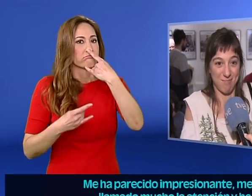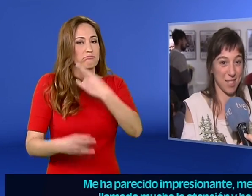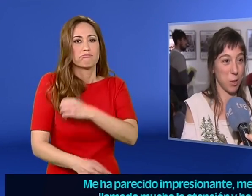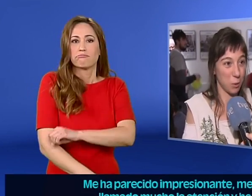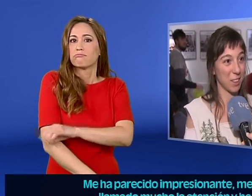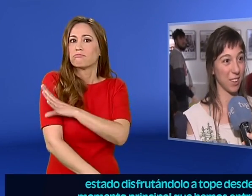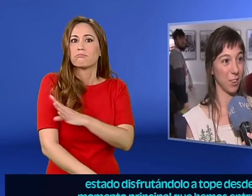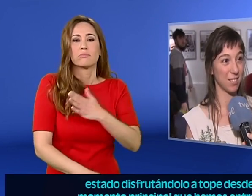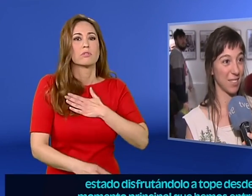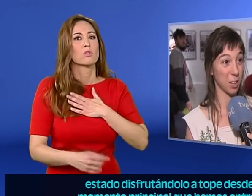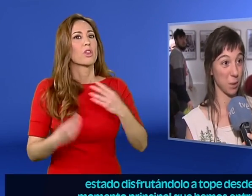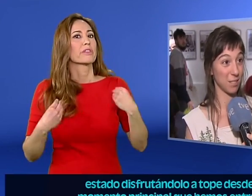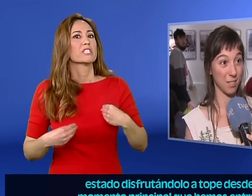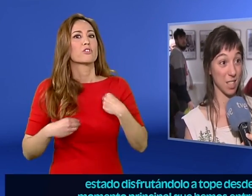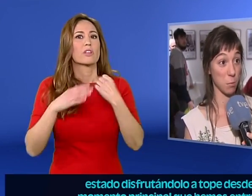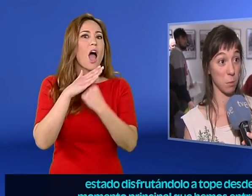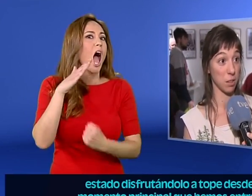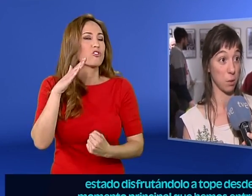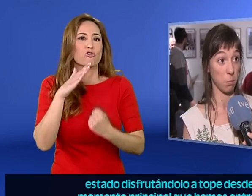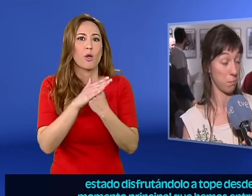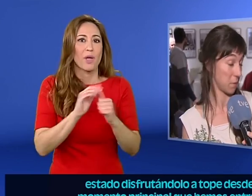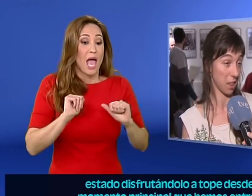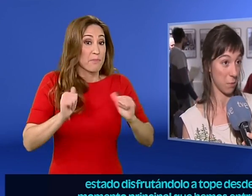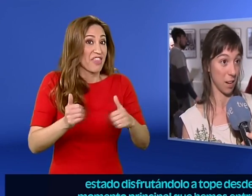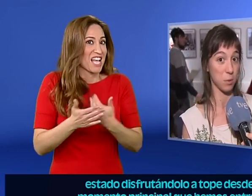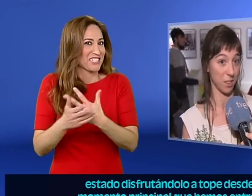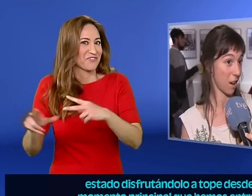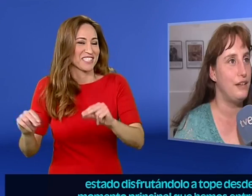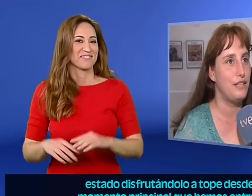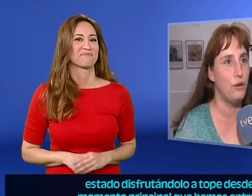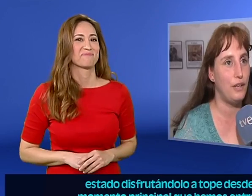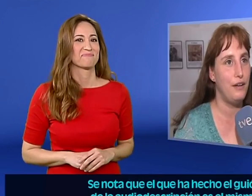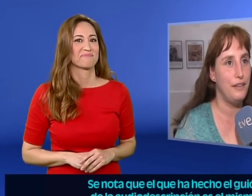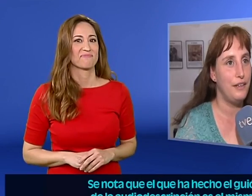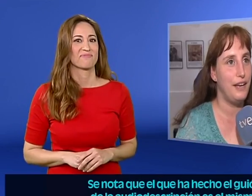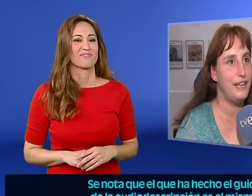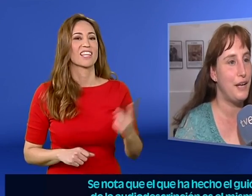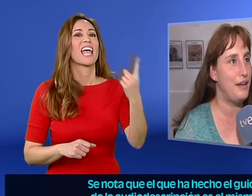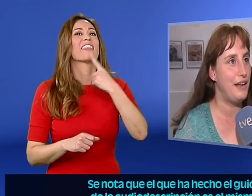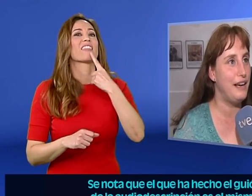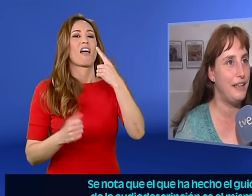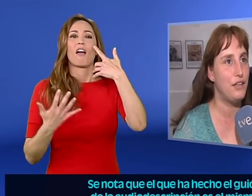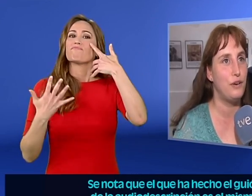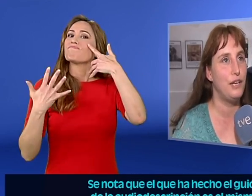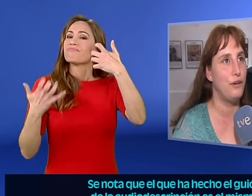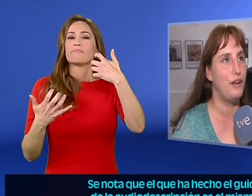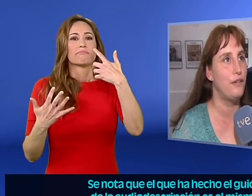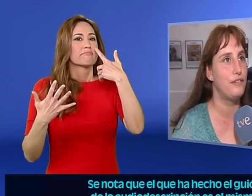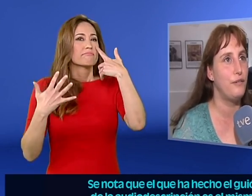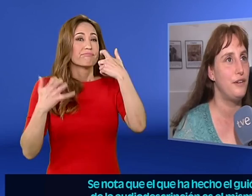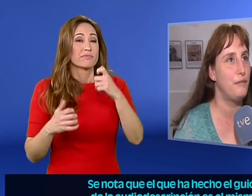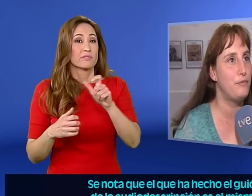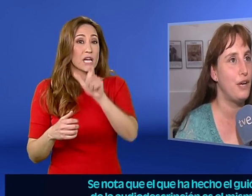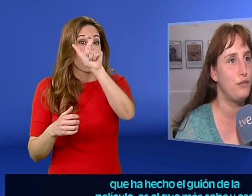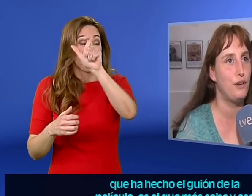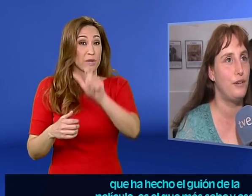y he estado disfrutándolo a tope desde el momento principal que hemos entrado. Se nota que el que ha hecho el guión de la